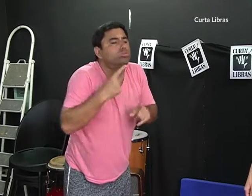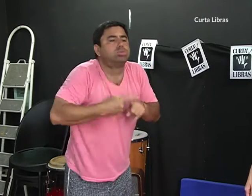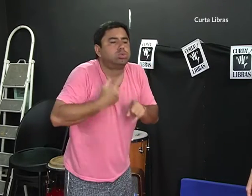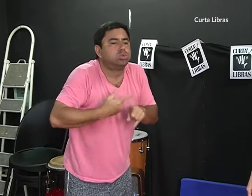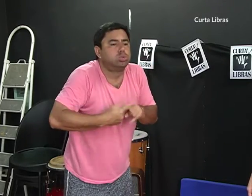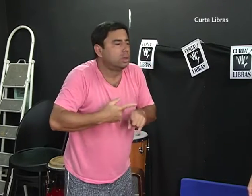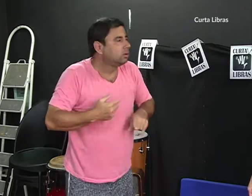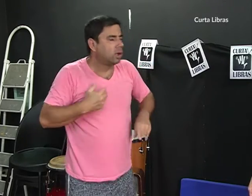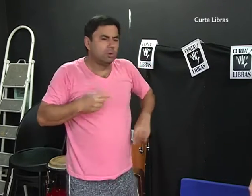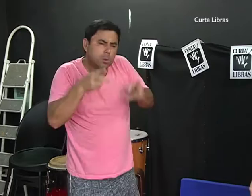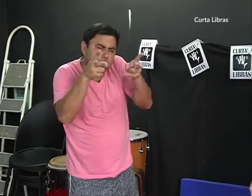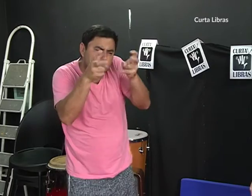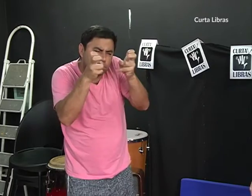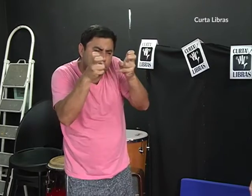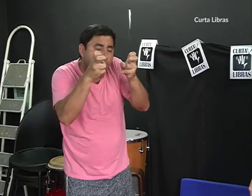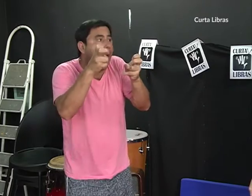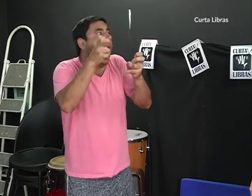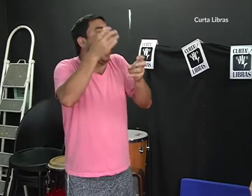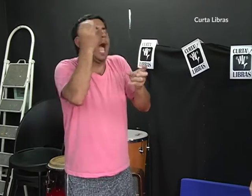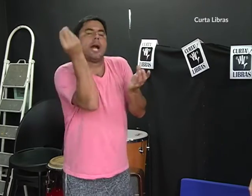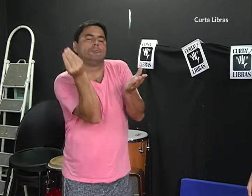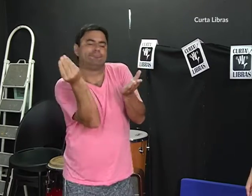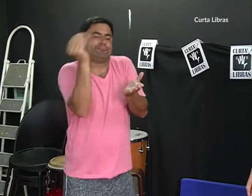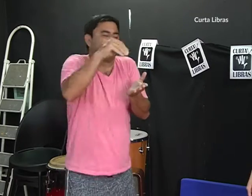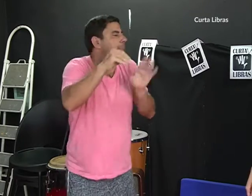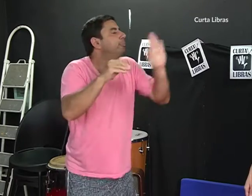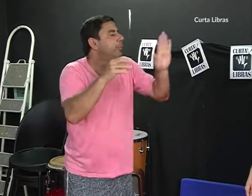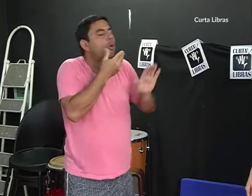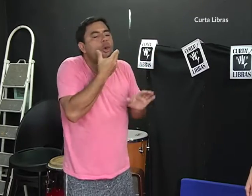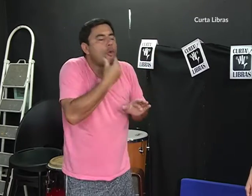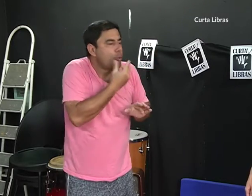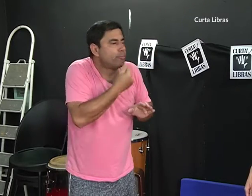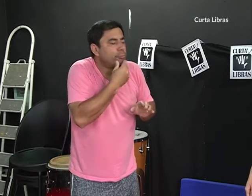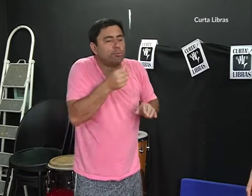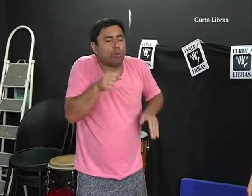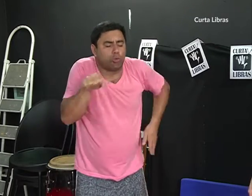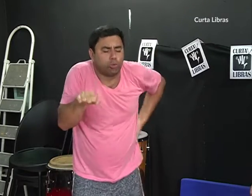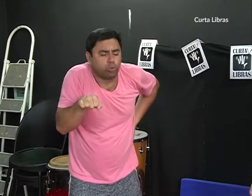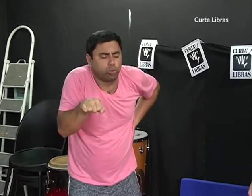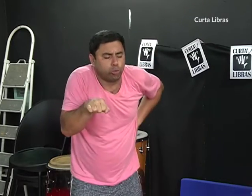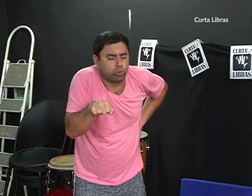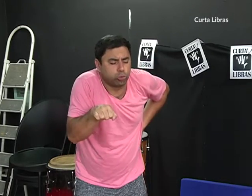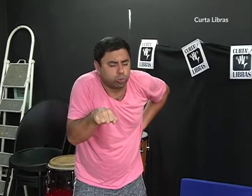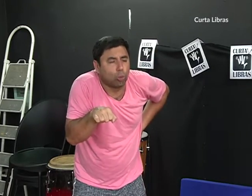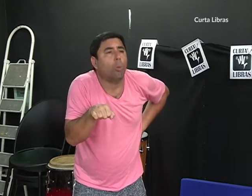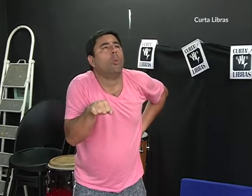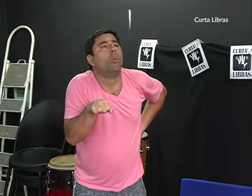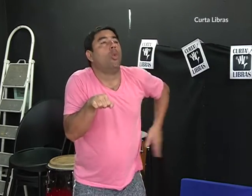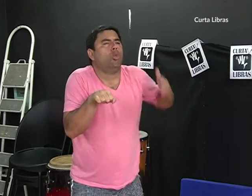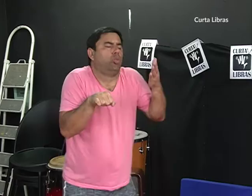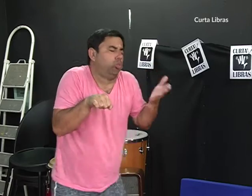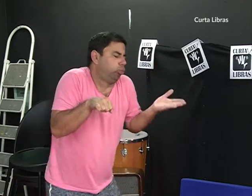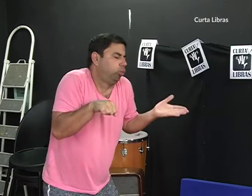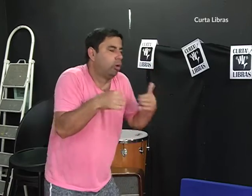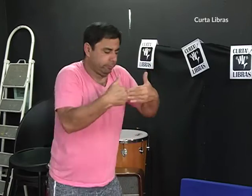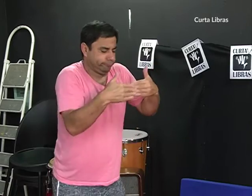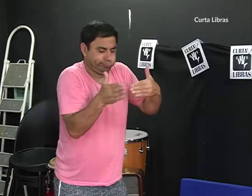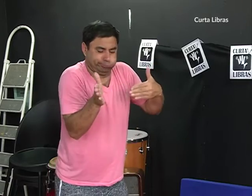Acrescento que o idoso usa bengalo, ele está descendo do ônibus, é gordo. Aí desce rolando do ônibus. Quando sai, tem um colchão bem grande